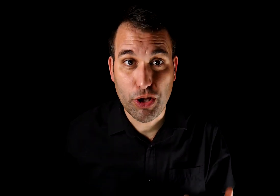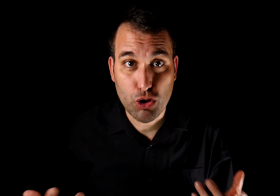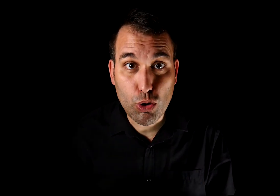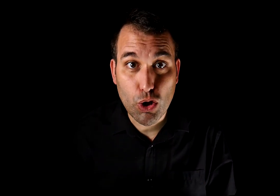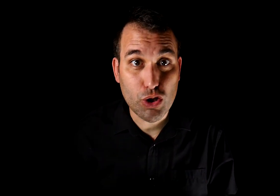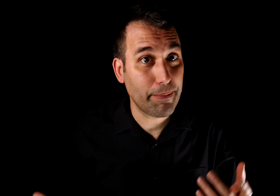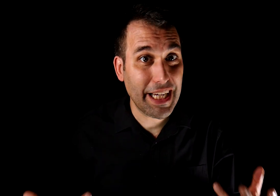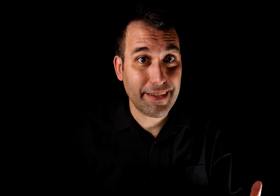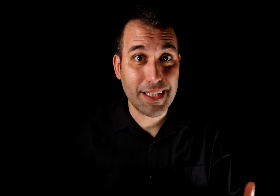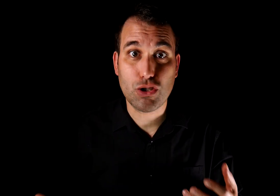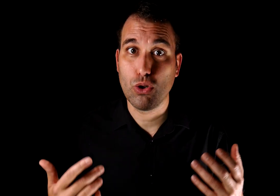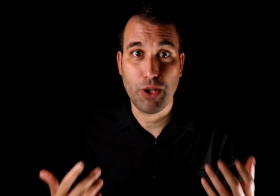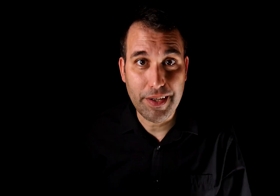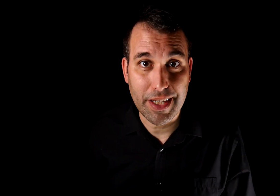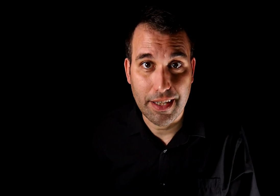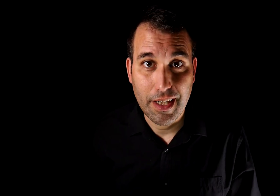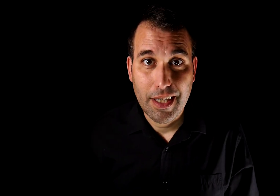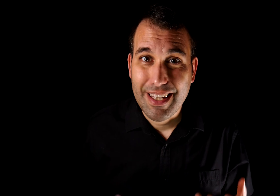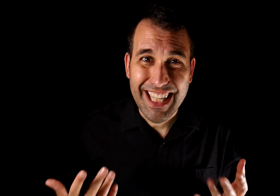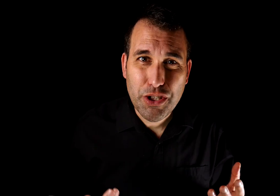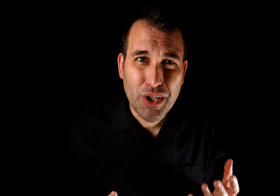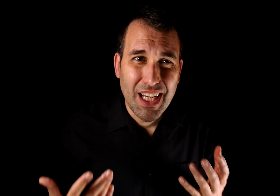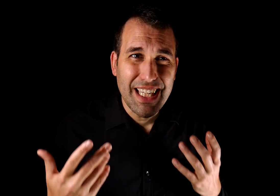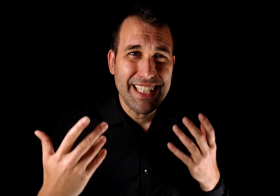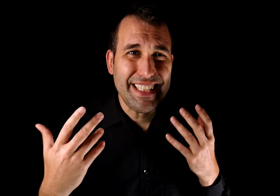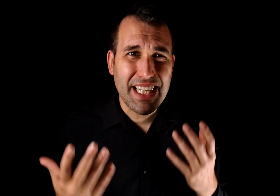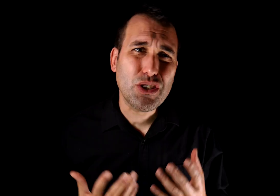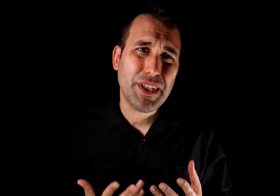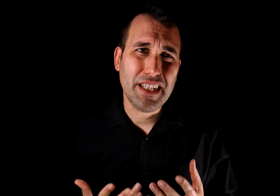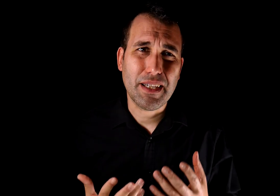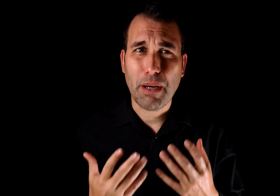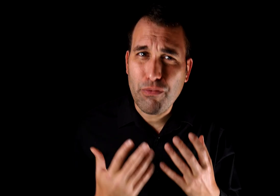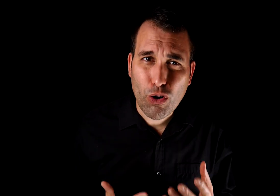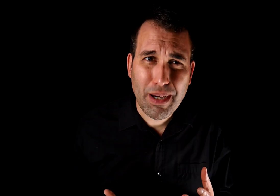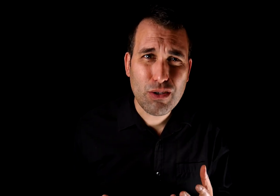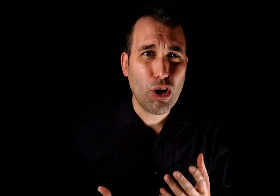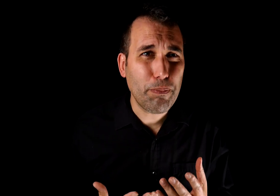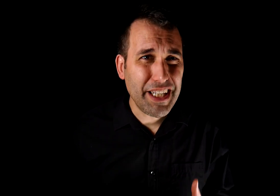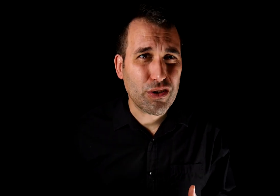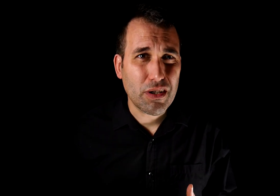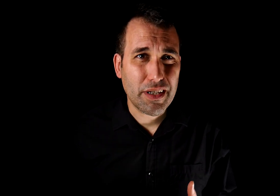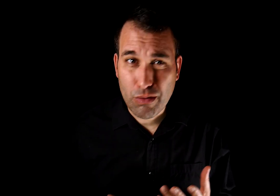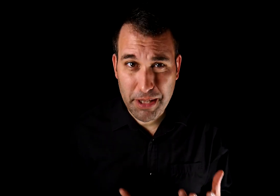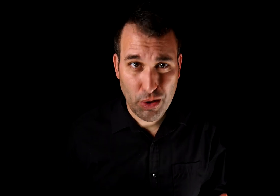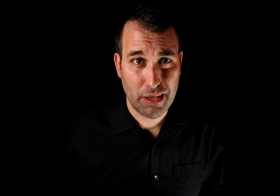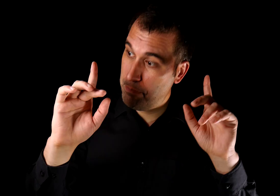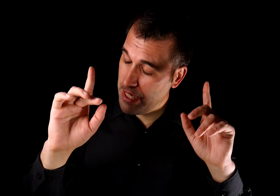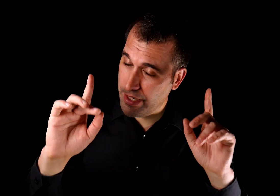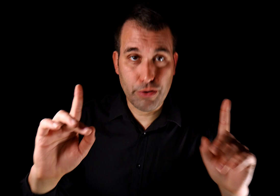como insultos, amenazas o violencia. De hecho, ni siquiera es suficiente para formarte una opinión de una persona. Pero